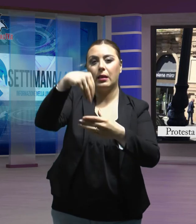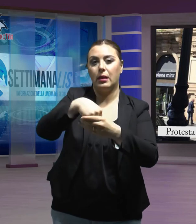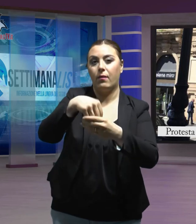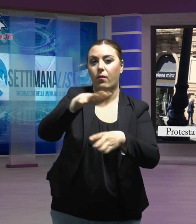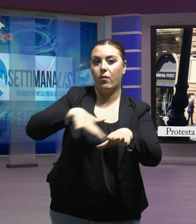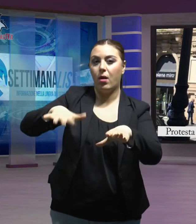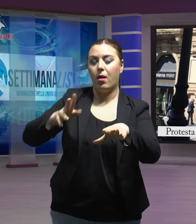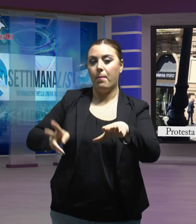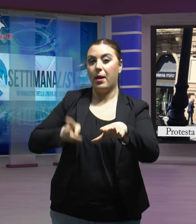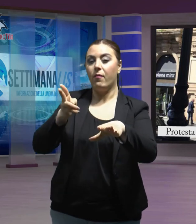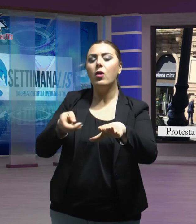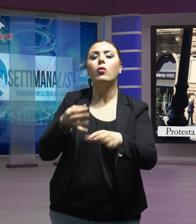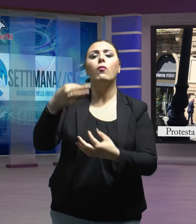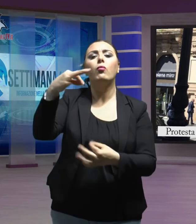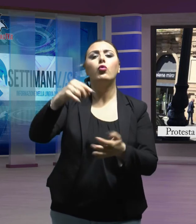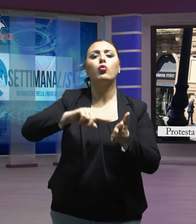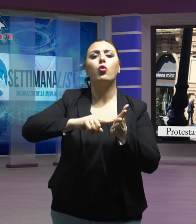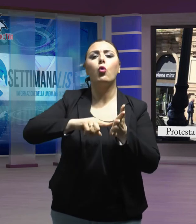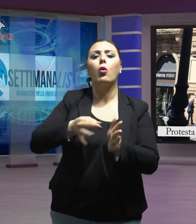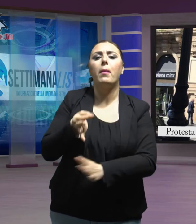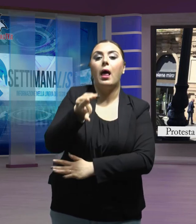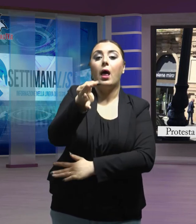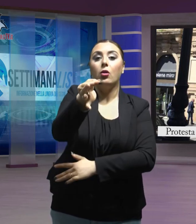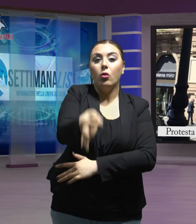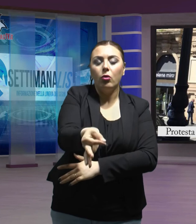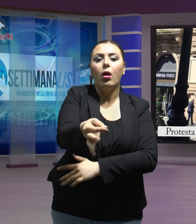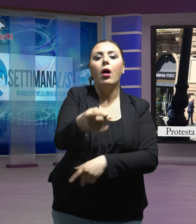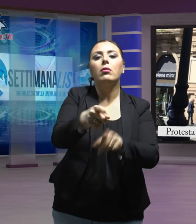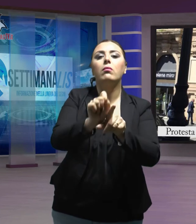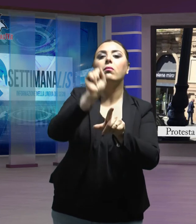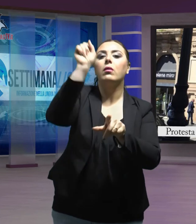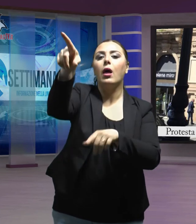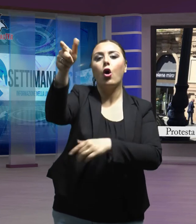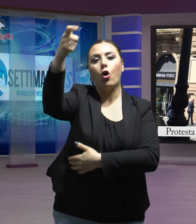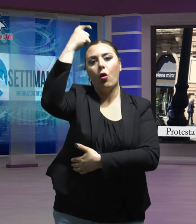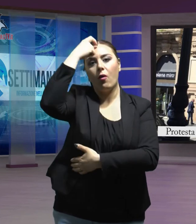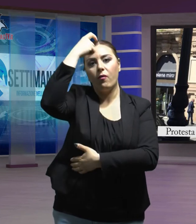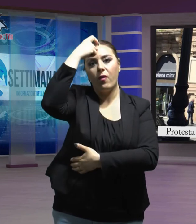prefettura un documento da inviare al governo centrale.